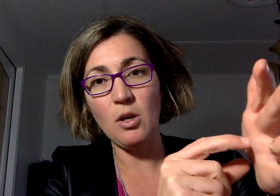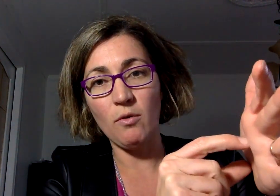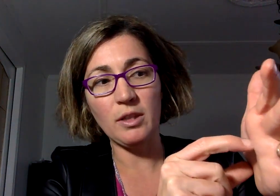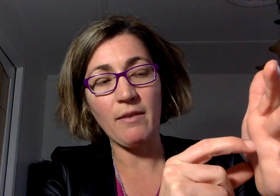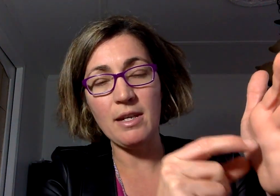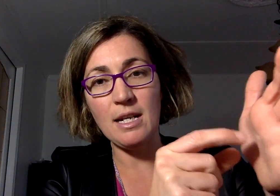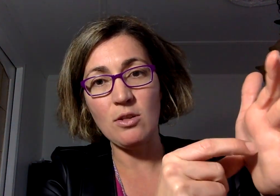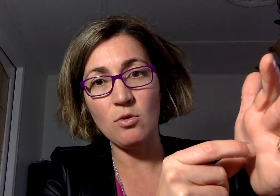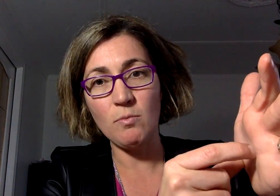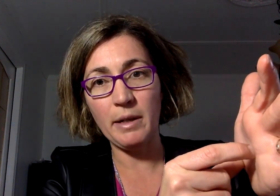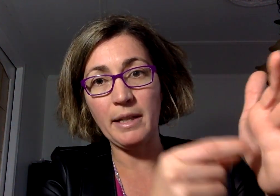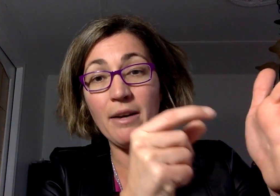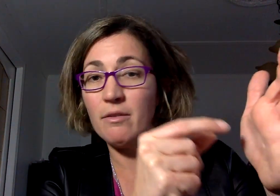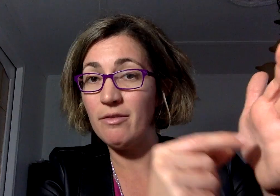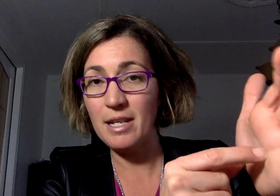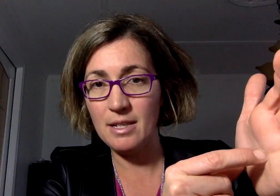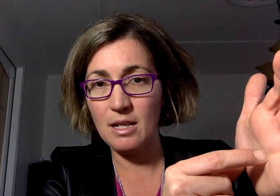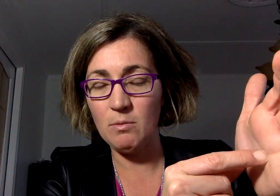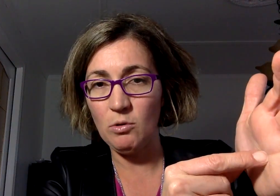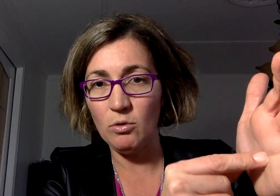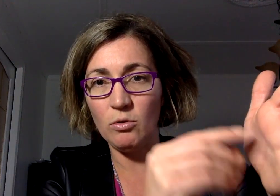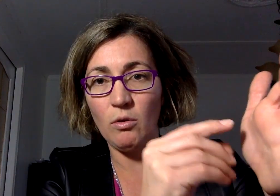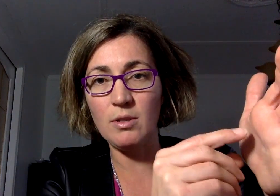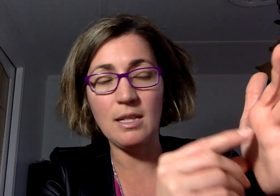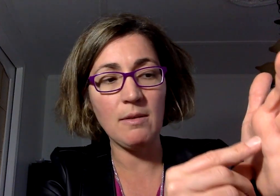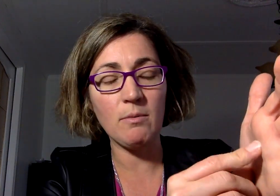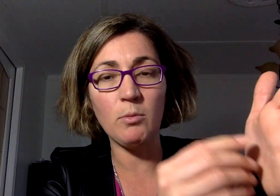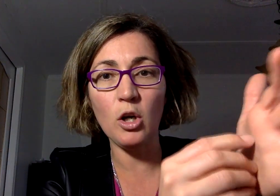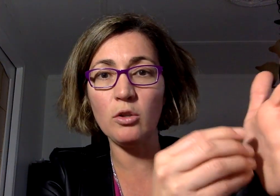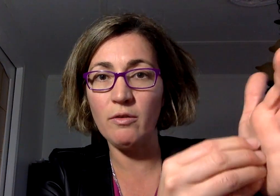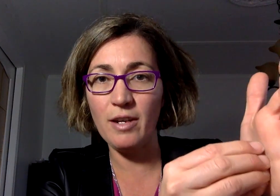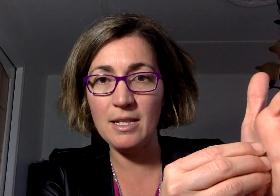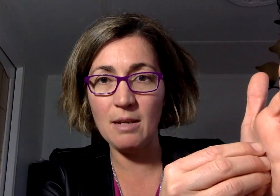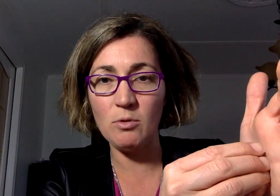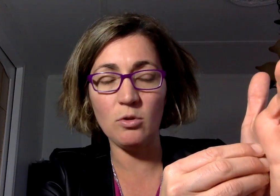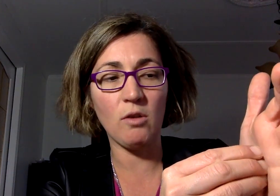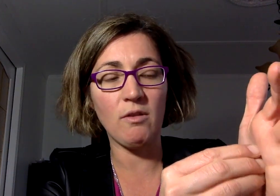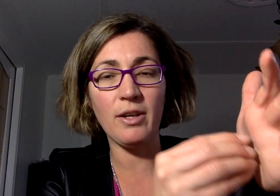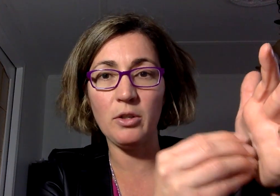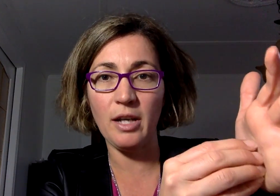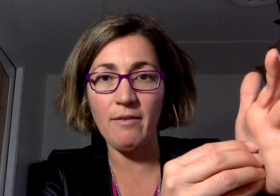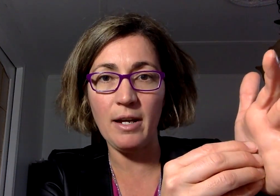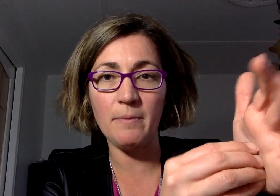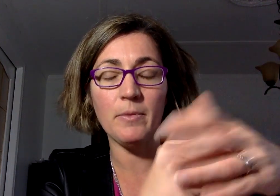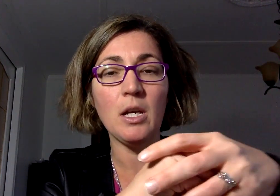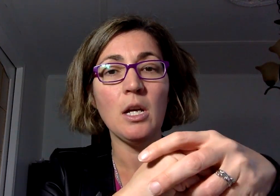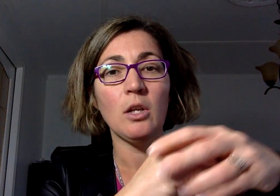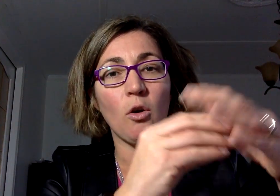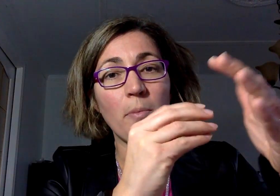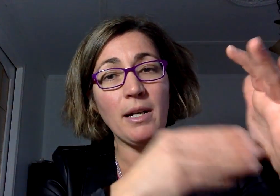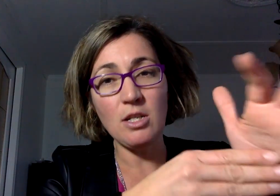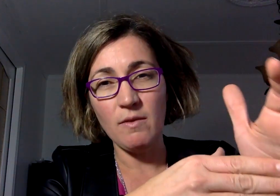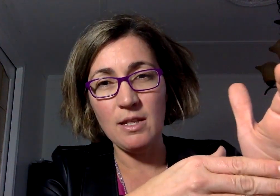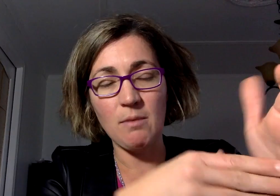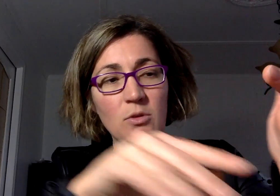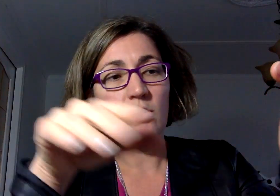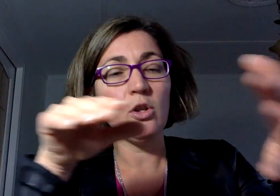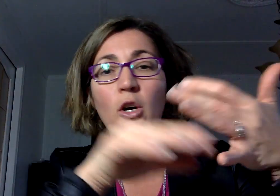on va travailler là-dessus pendant 25 minutes. Donc, c'est des blocs de 25 minutes qu'on va faire de travail. Donc, pendant ces 25 minutes-là,